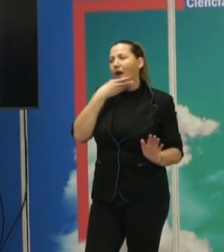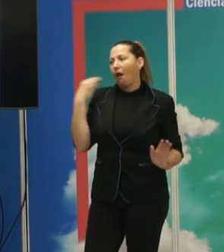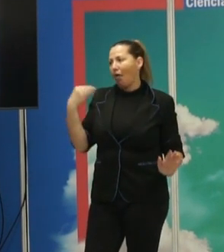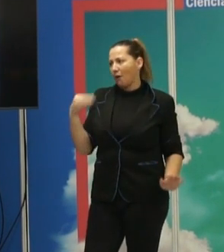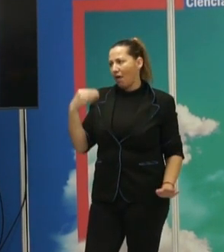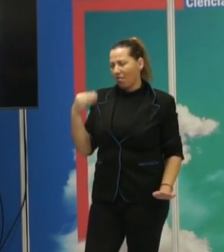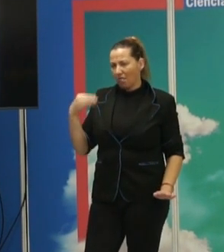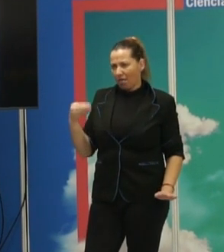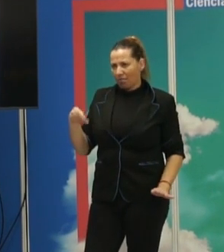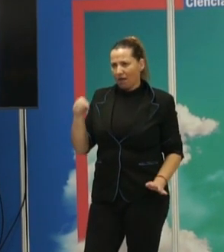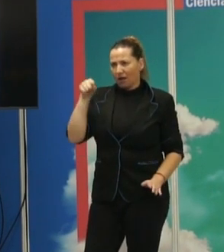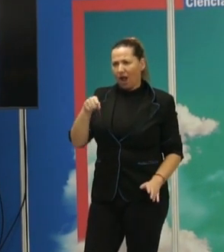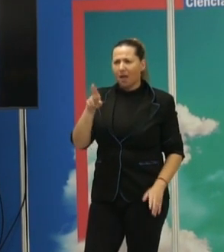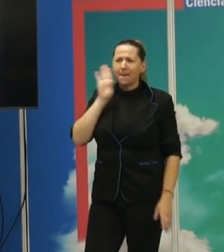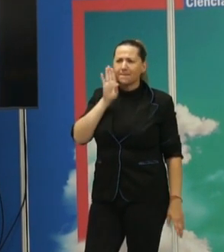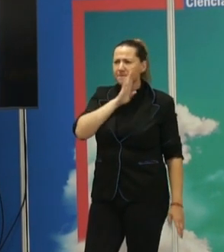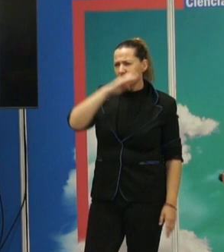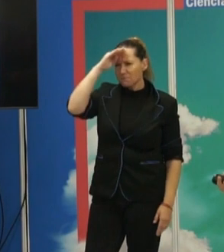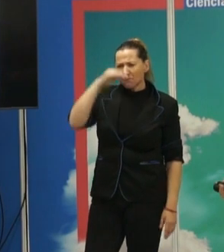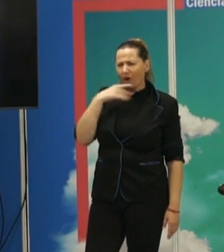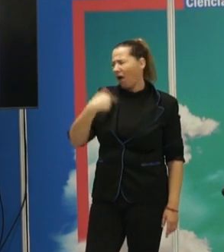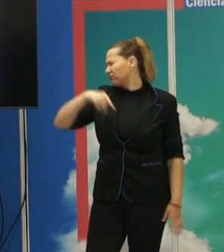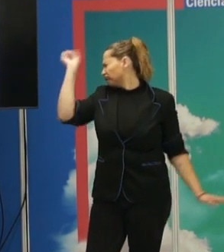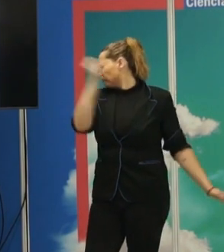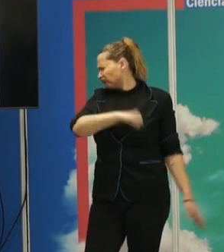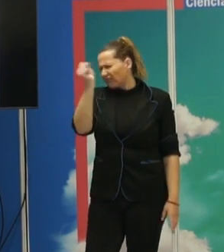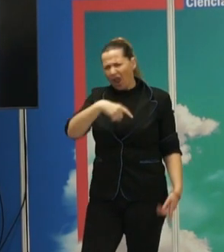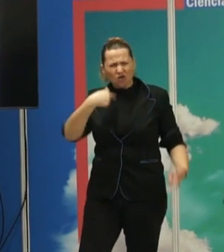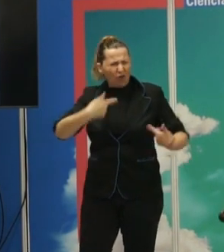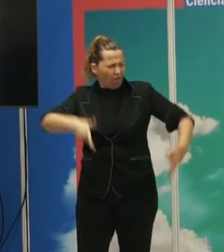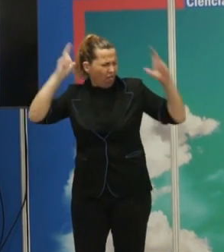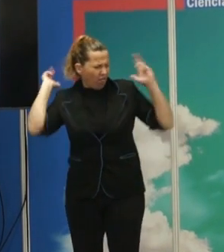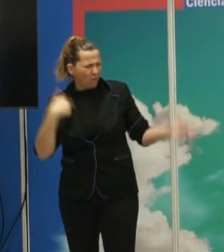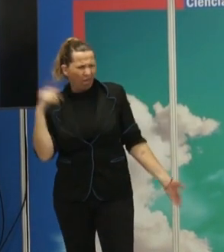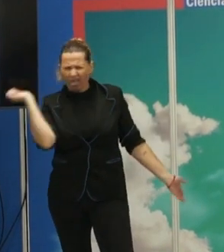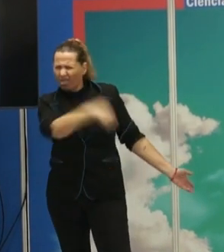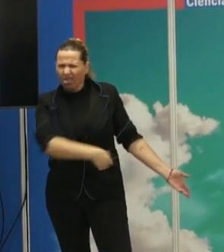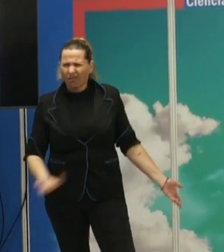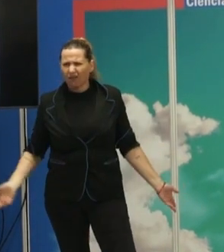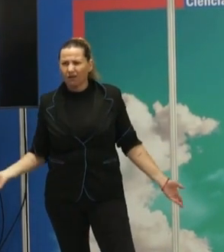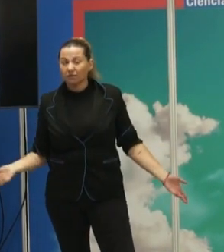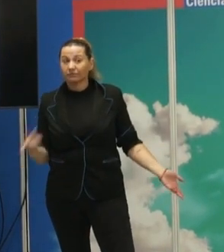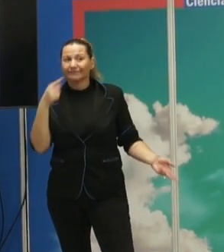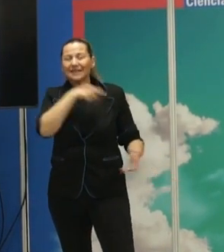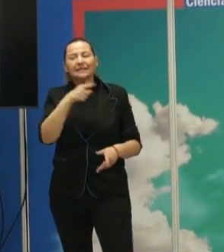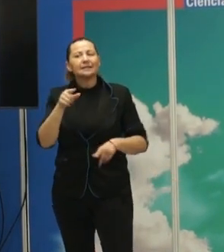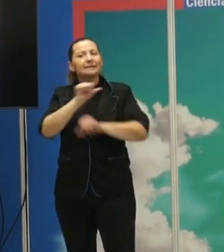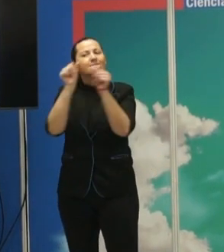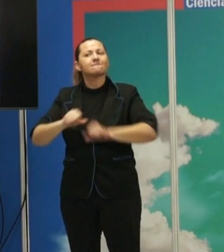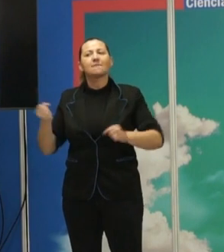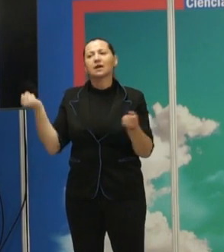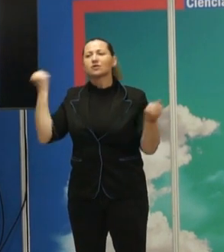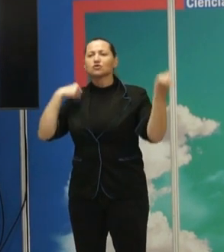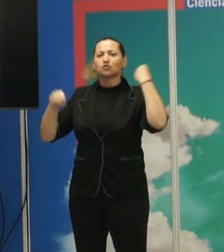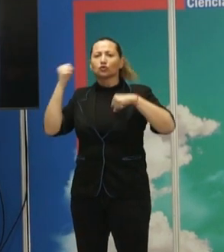una reivindicación, lo de mamá, papá, déjame en paz, que yo soy libre. Pues, en fin, las normas de conducta son necesarias e